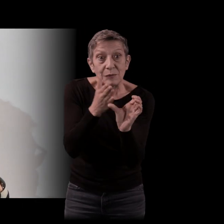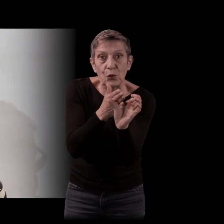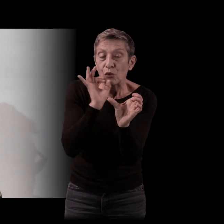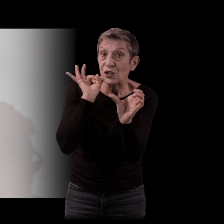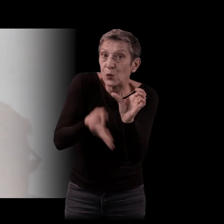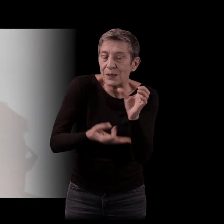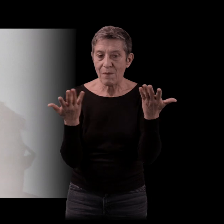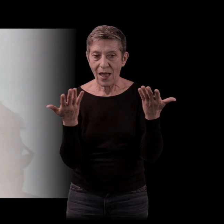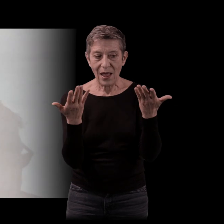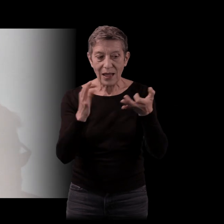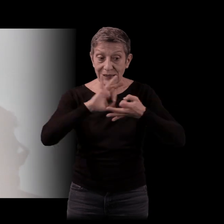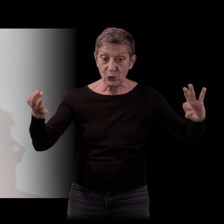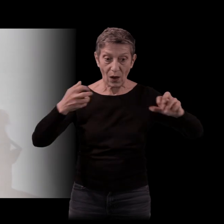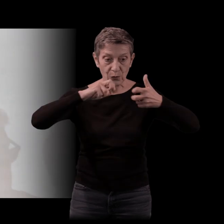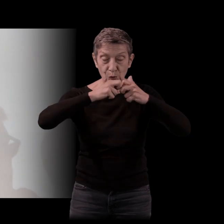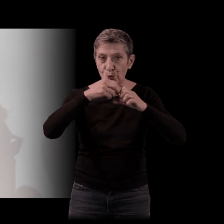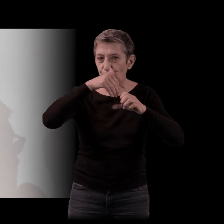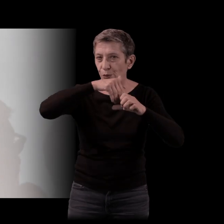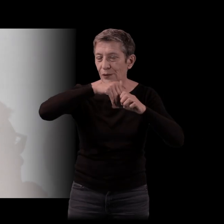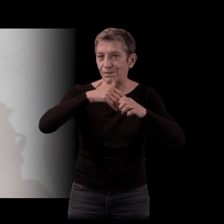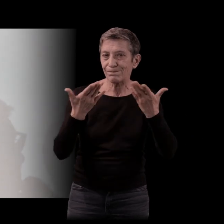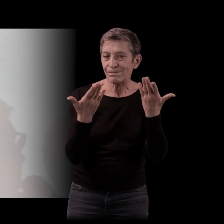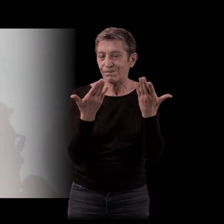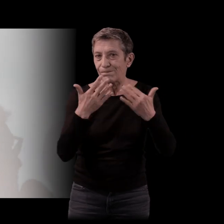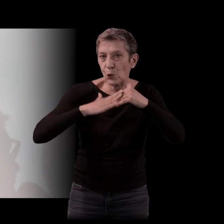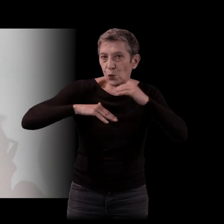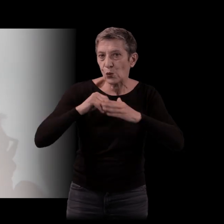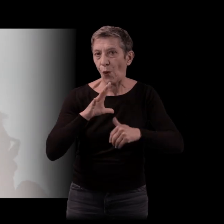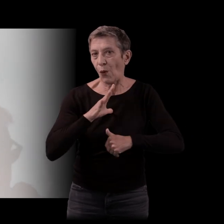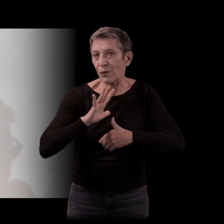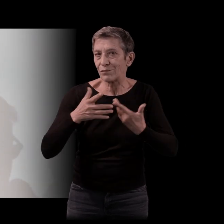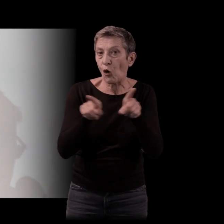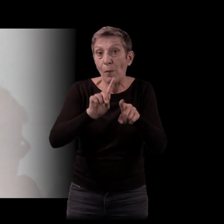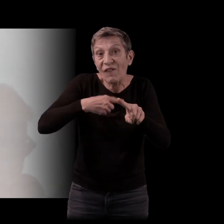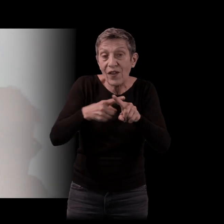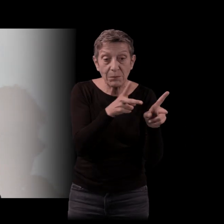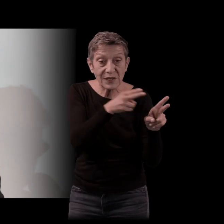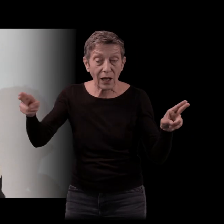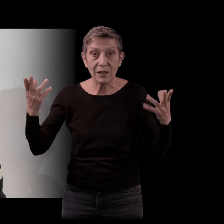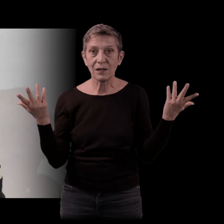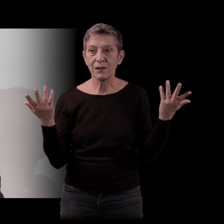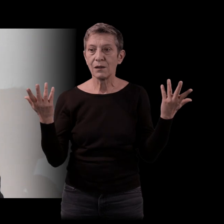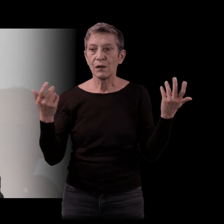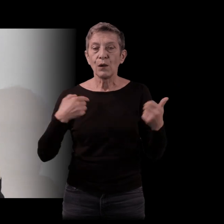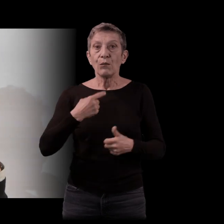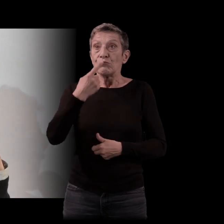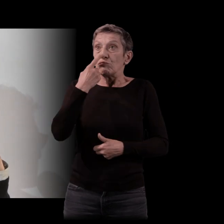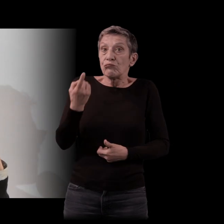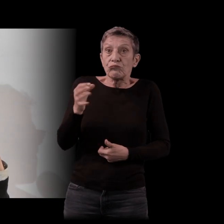de mes histoires, ça fonctionne toujours un peu comme des films ou comme des séries, effectivement. Et je n'en ai pas honte, je n pas l'impression que ce soit avoir une image dégradée de la littérature.